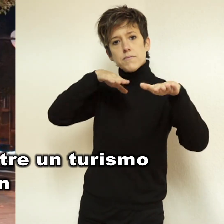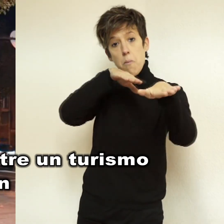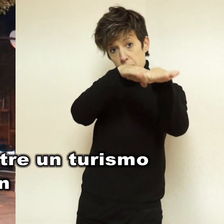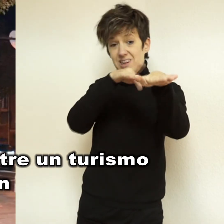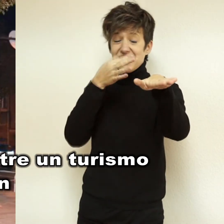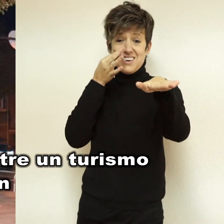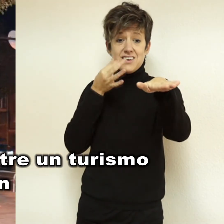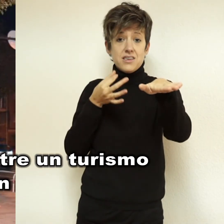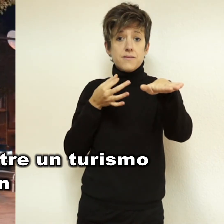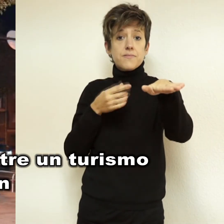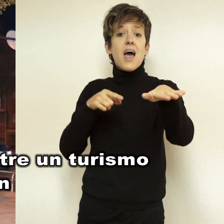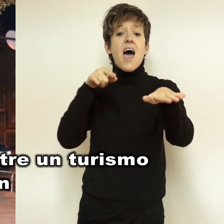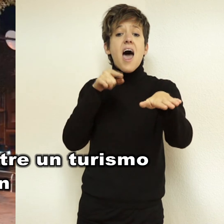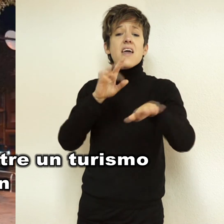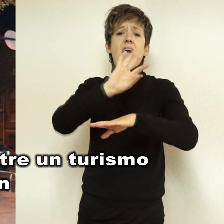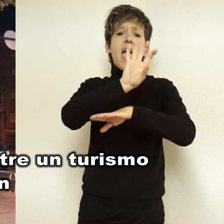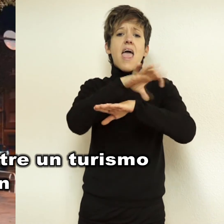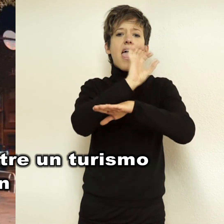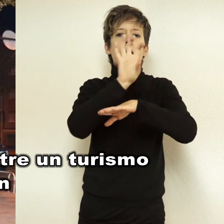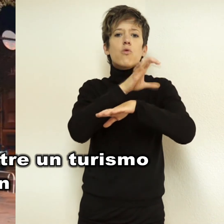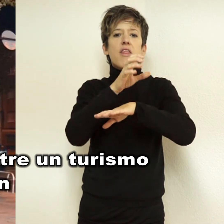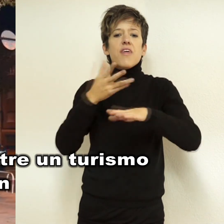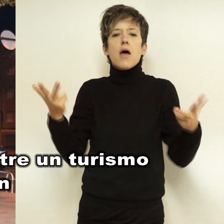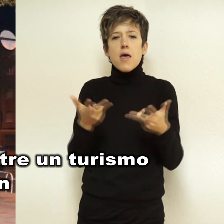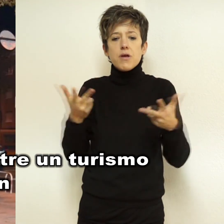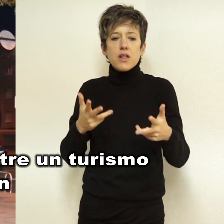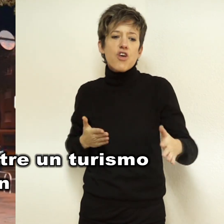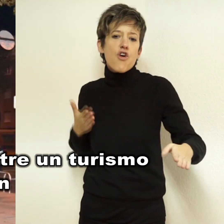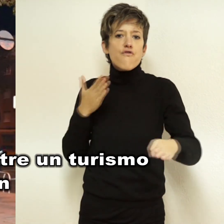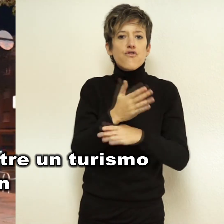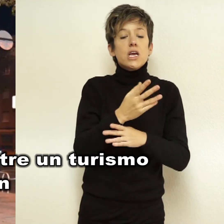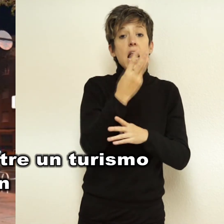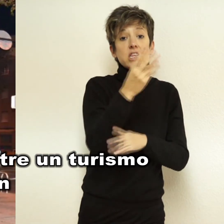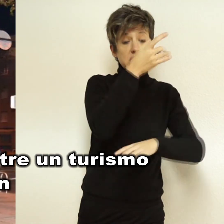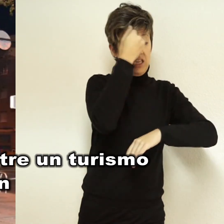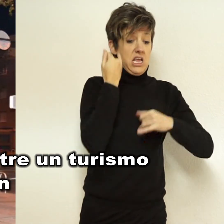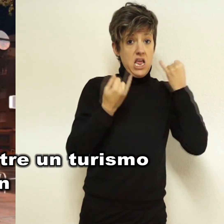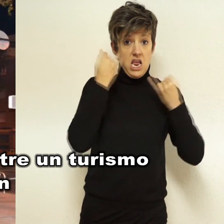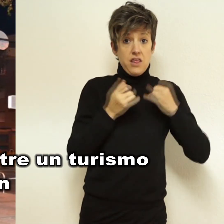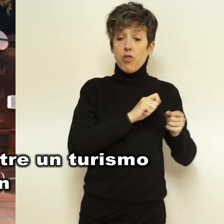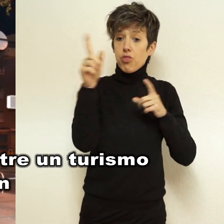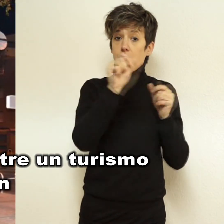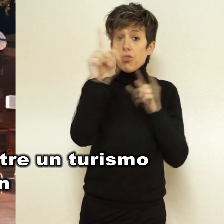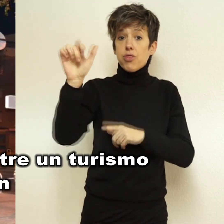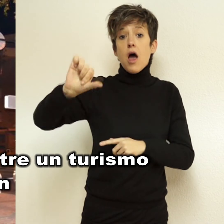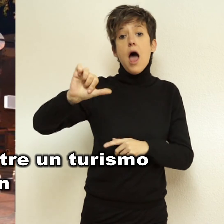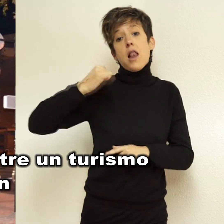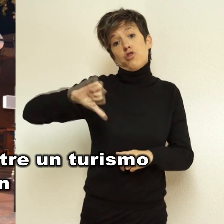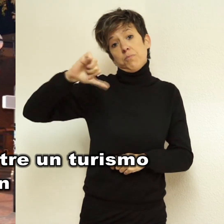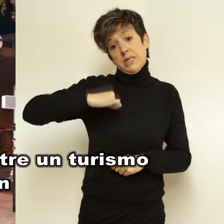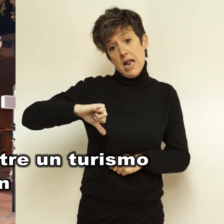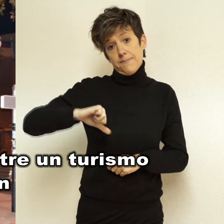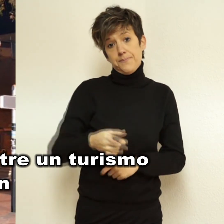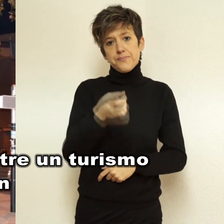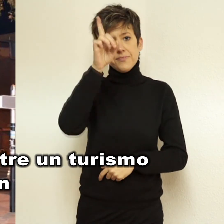Hasta el lugar de los hechos, se trasladaba una ambulancia de emergencias sanitarias de SACIL que trasladaba a los tres heridos hasta el centro hospitalario.